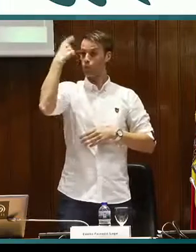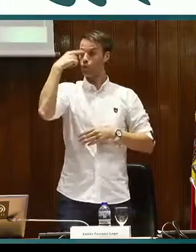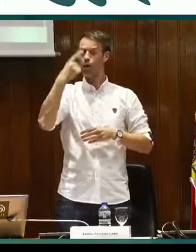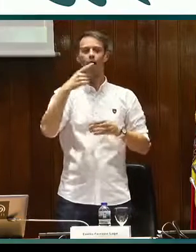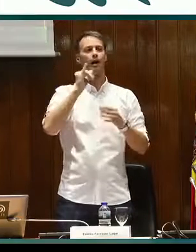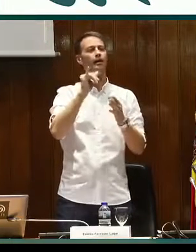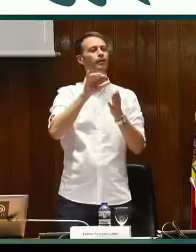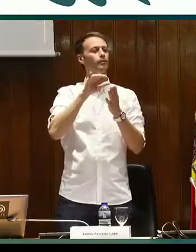algo